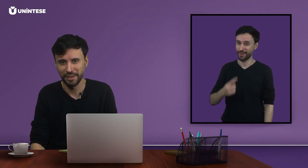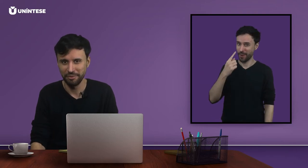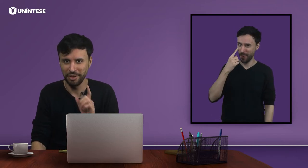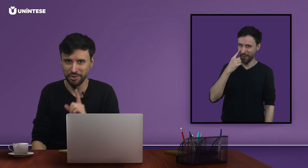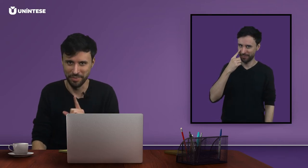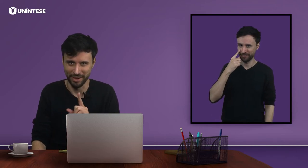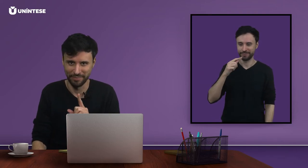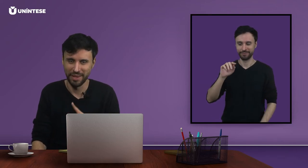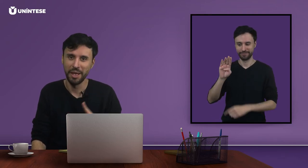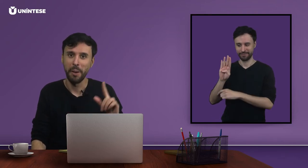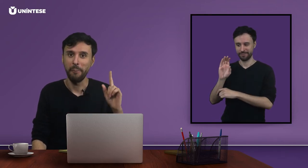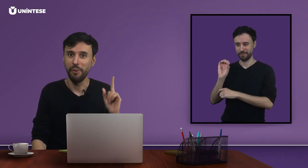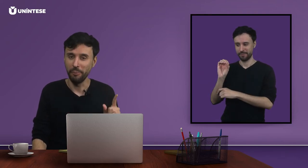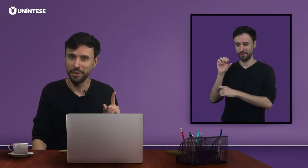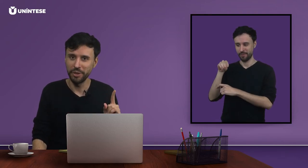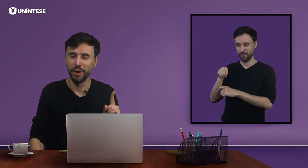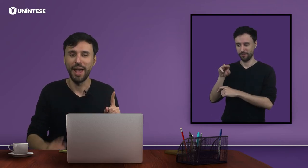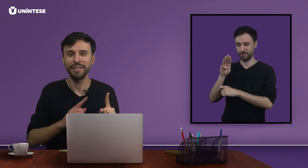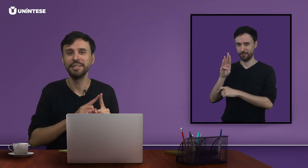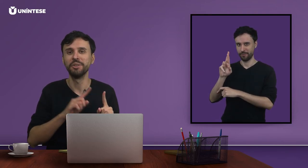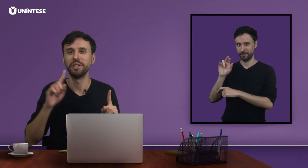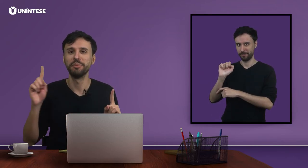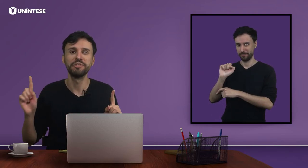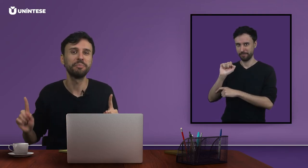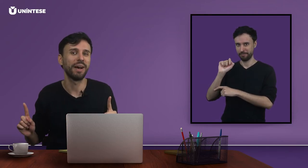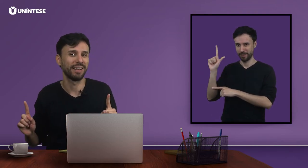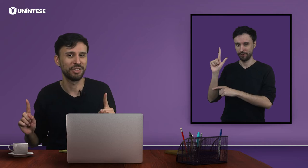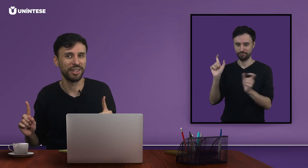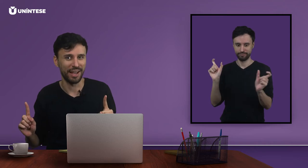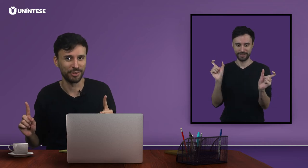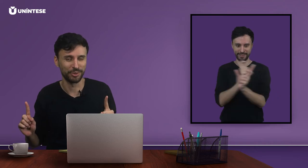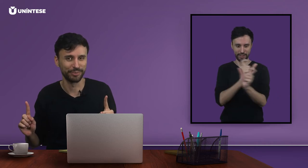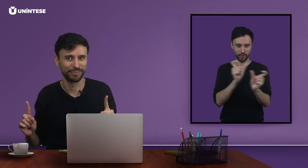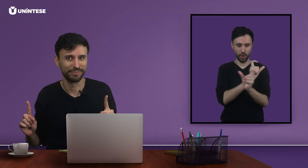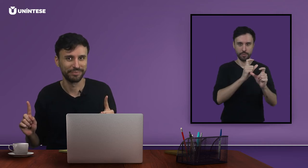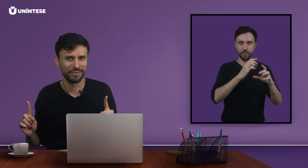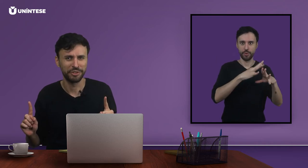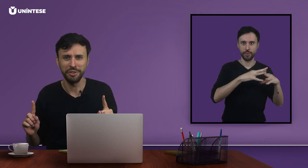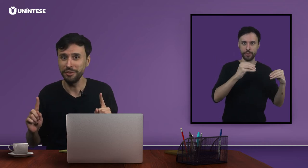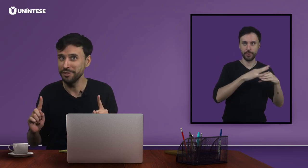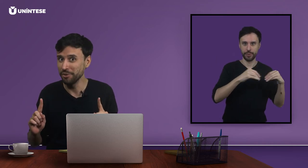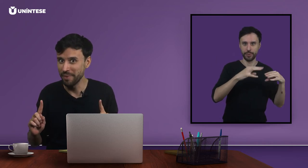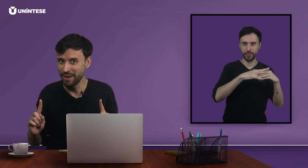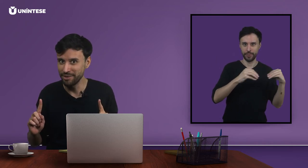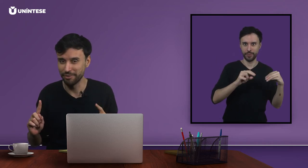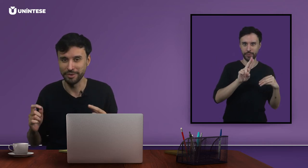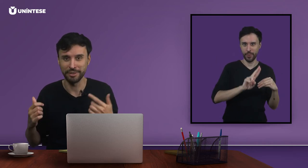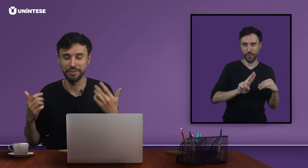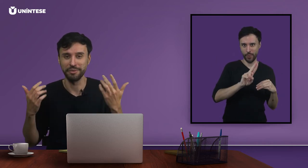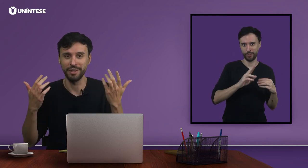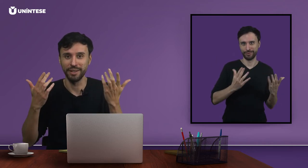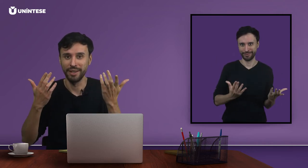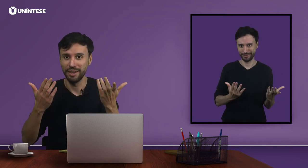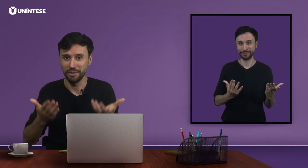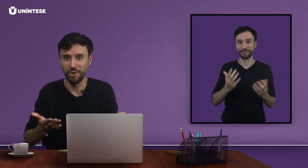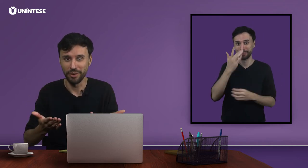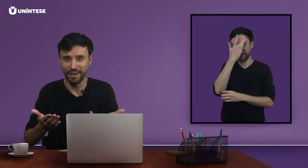Vejam bem, bombril é sinônimo de palha de aço. Dificilmente, vocês vão ver em qualquer